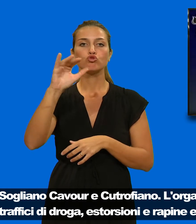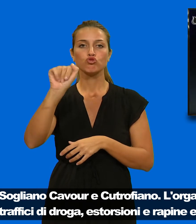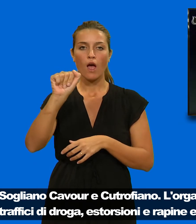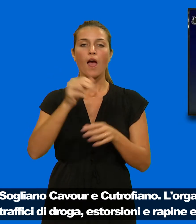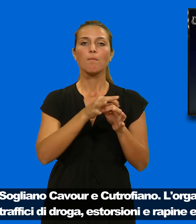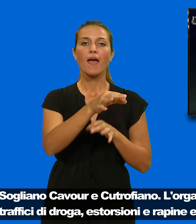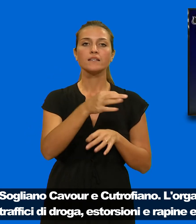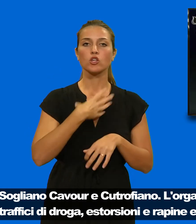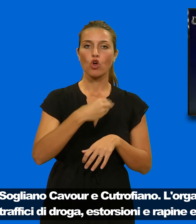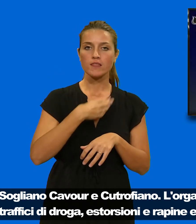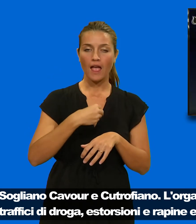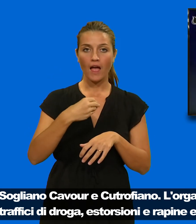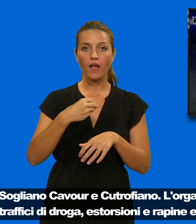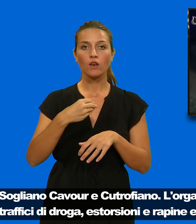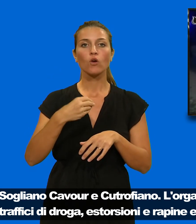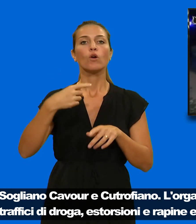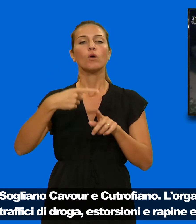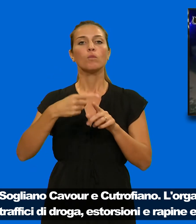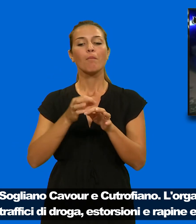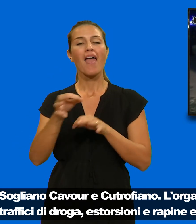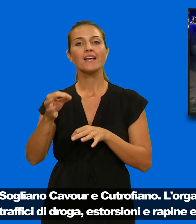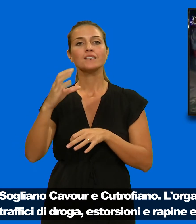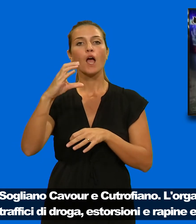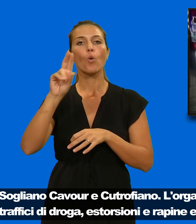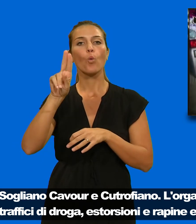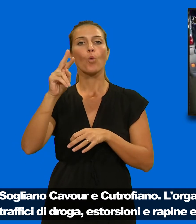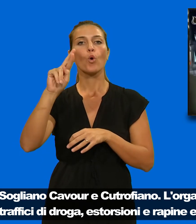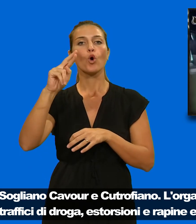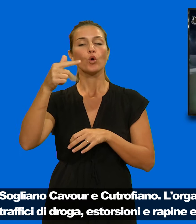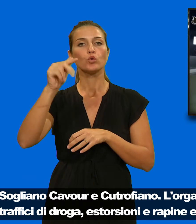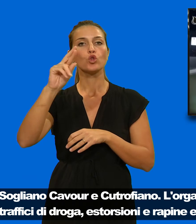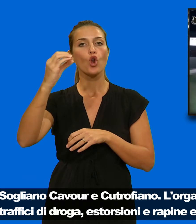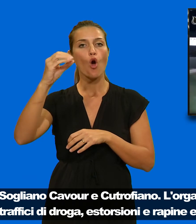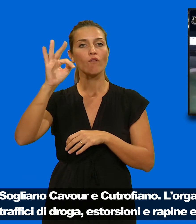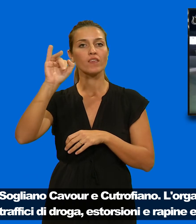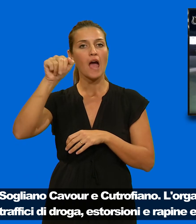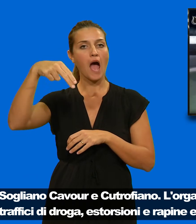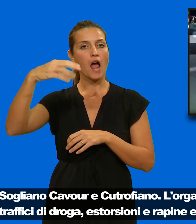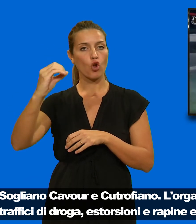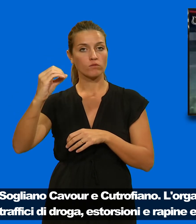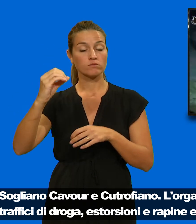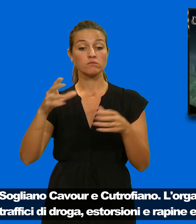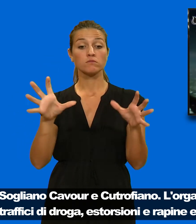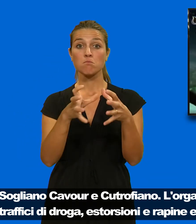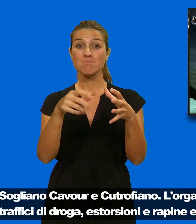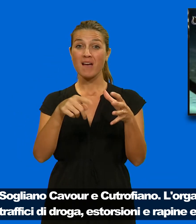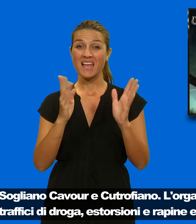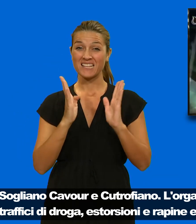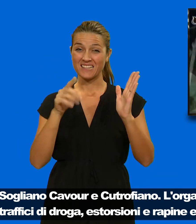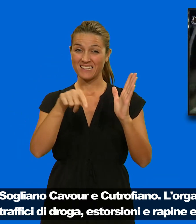e Cutrofiano. L'organizzazione mafiosa gestiva traffici di